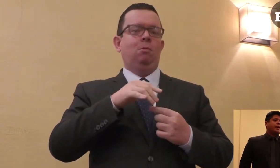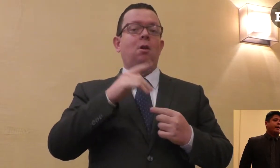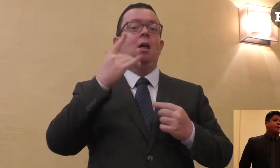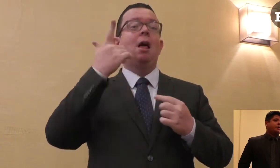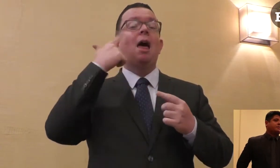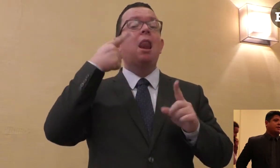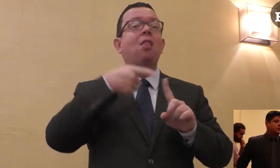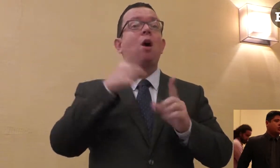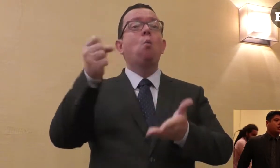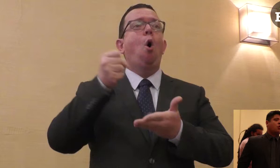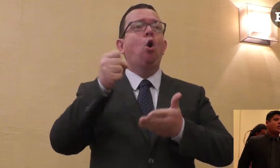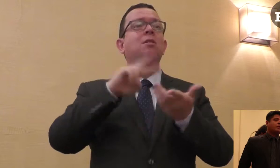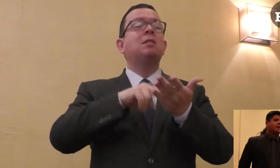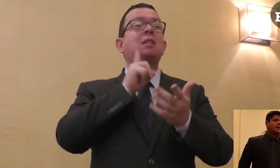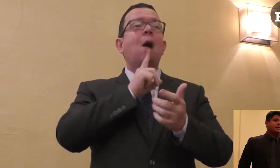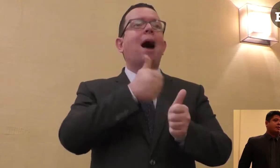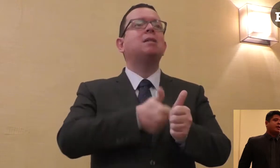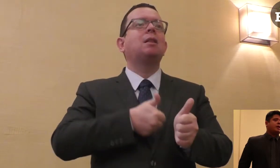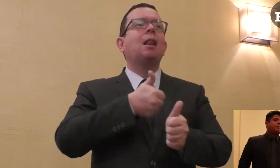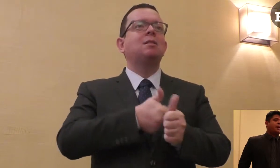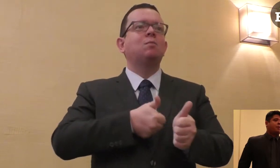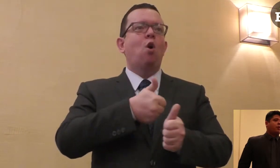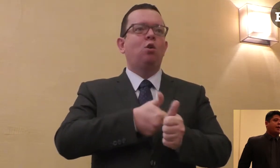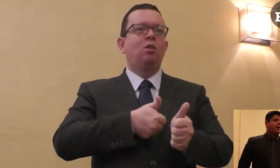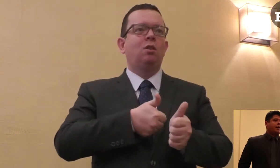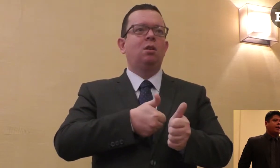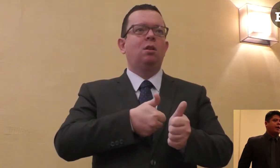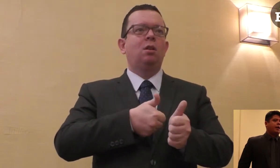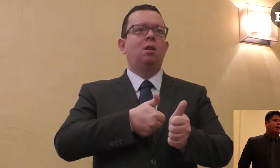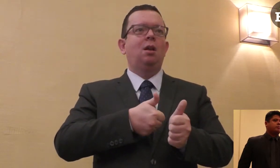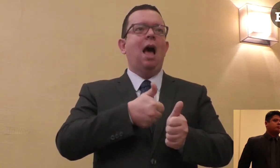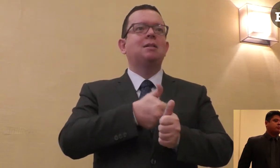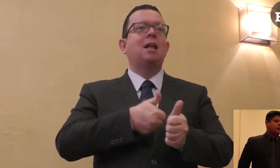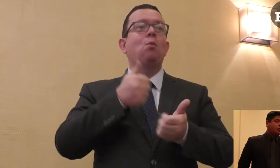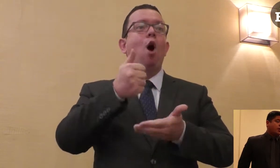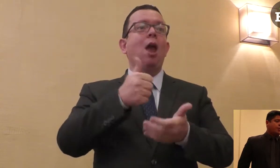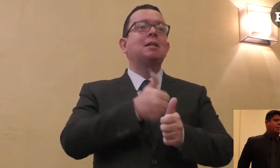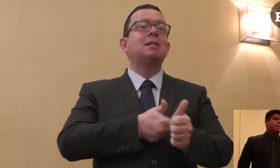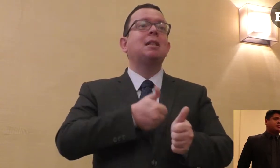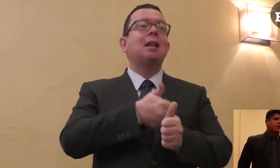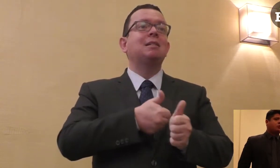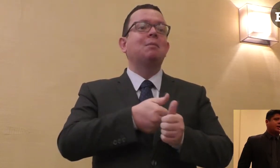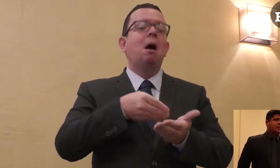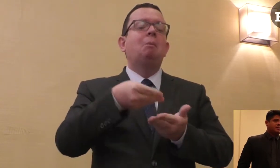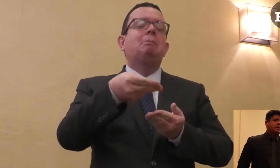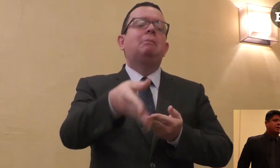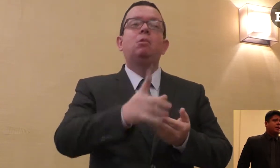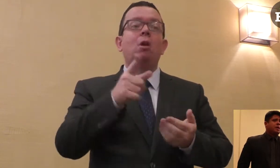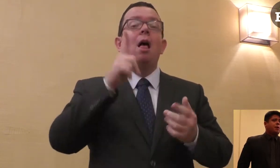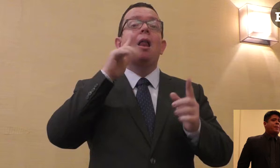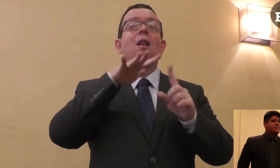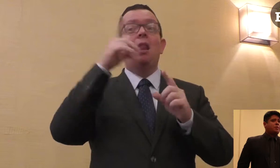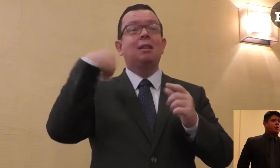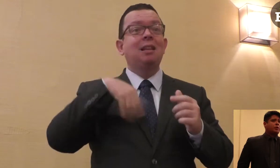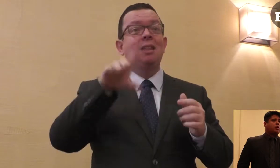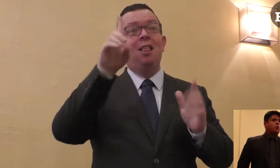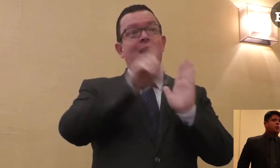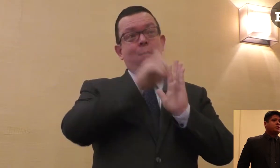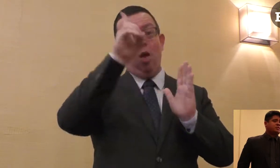una sanación o una alternativa para poder resolver los problemas de las personas con discapacidad. Pero pensamos que estos bonos